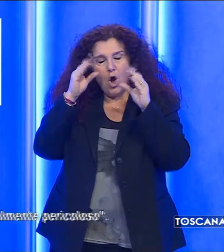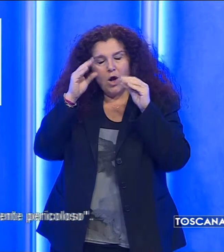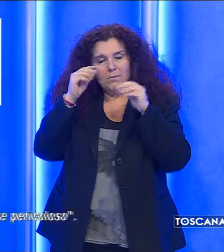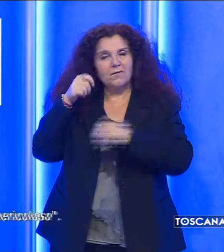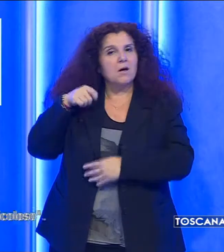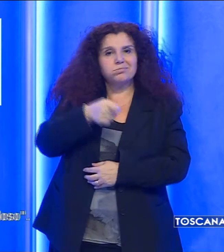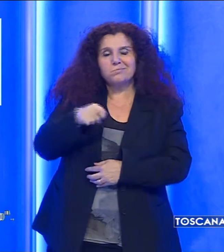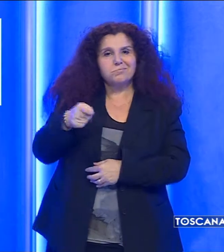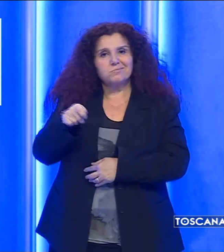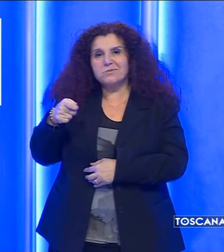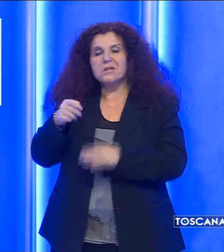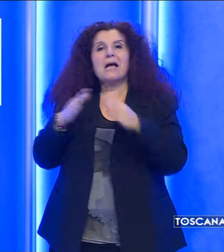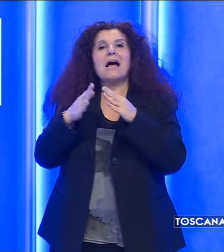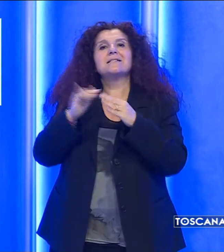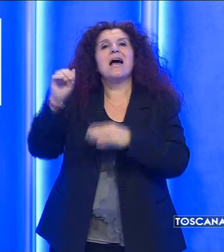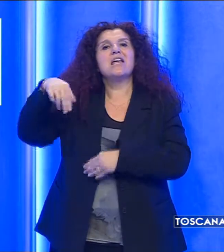casa di Impruneta.